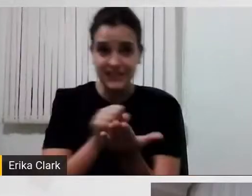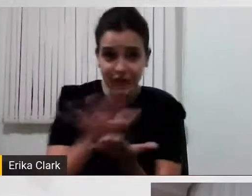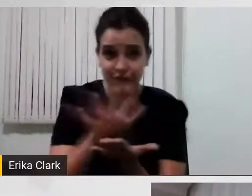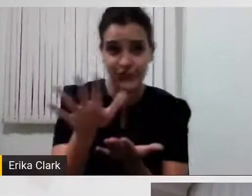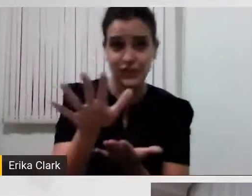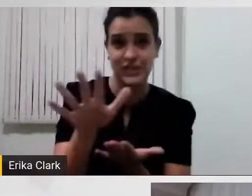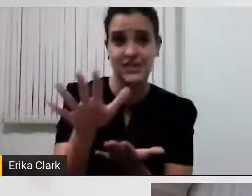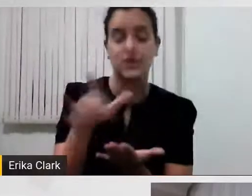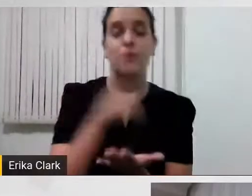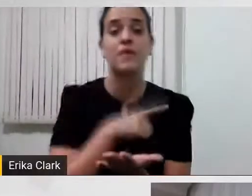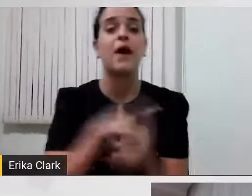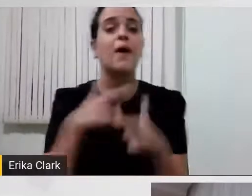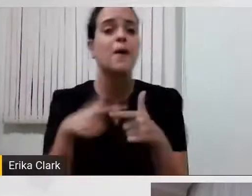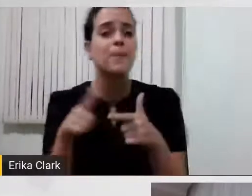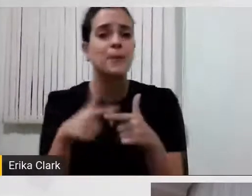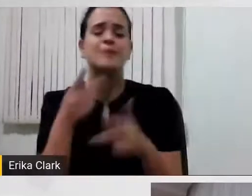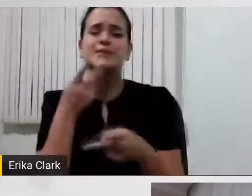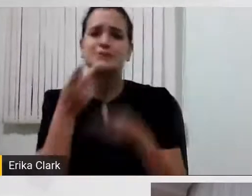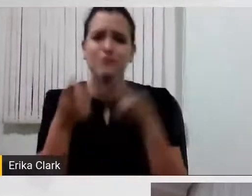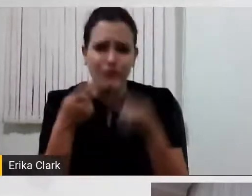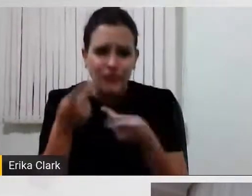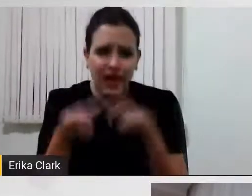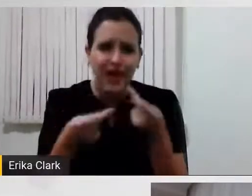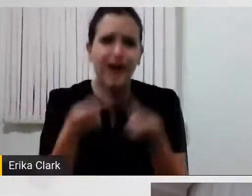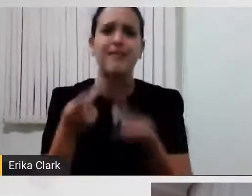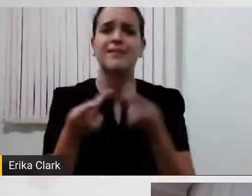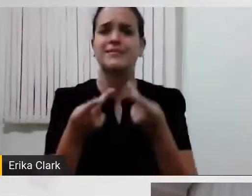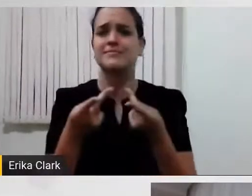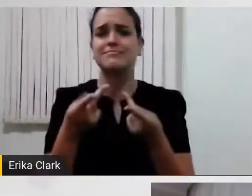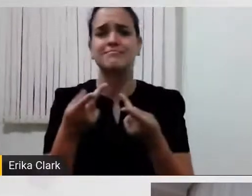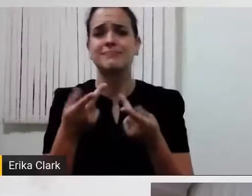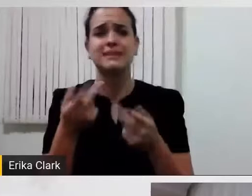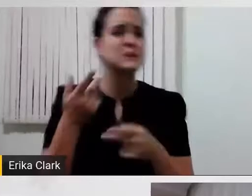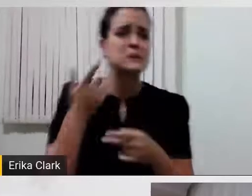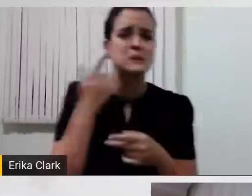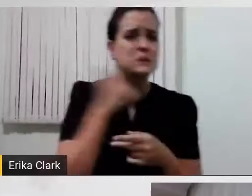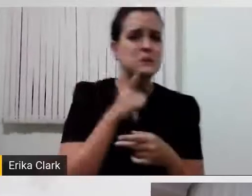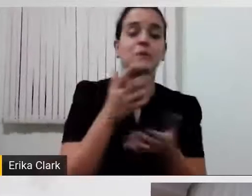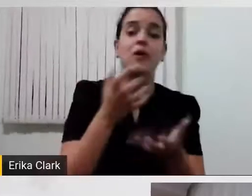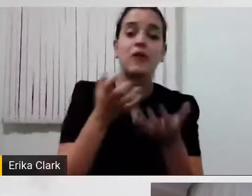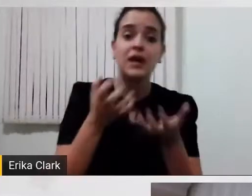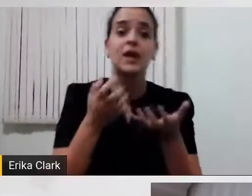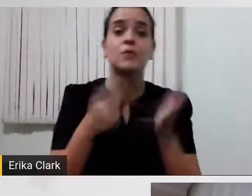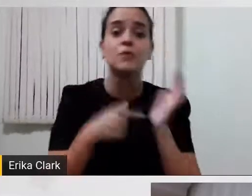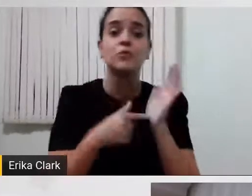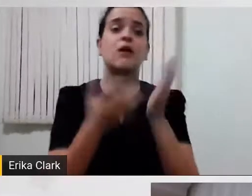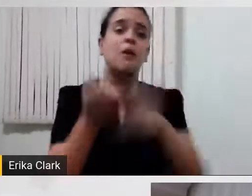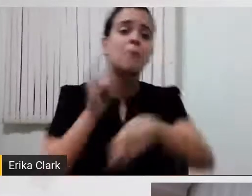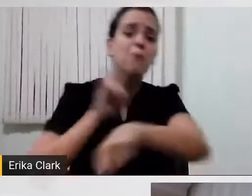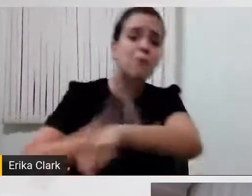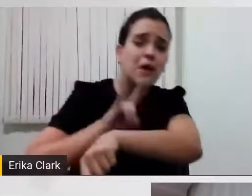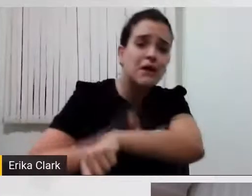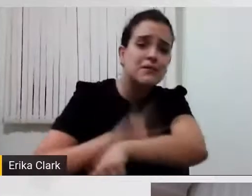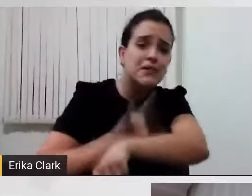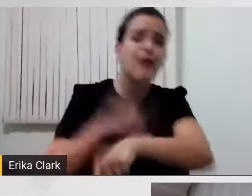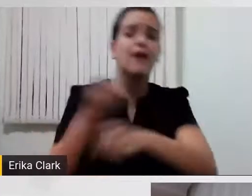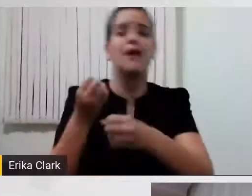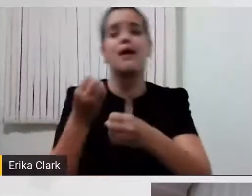problemas de fala, mas que quer dizer, ah, quero ir no banheiro, quero agora... Quero agora... caneta, o